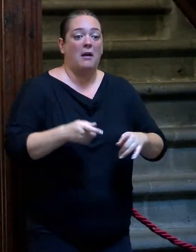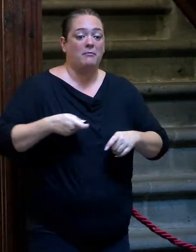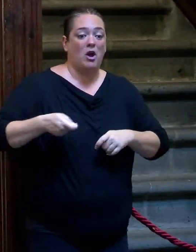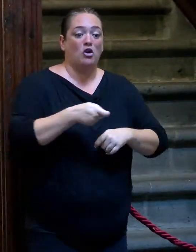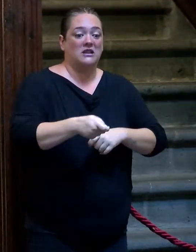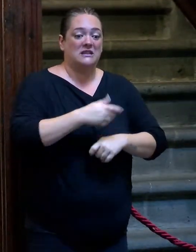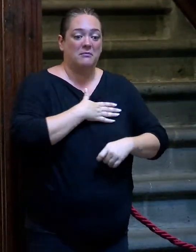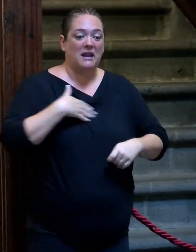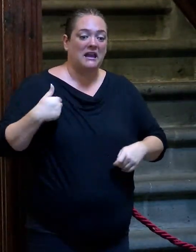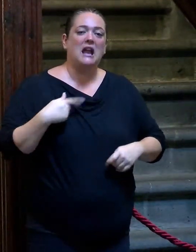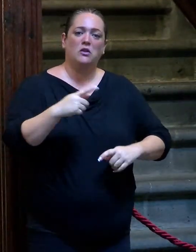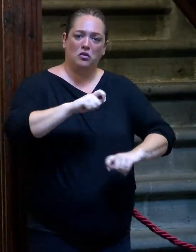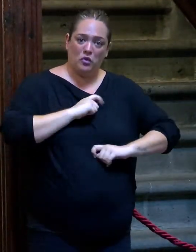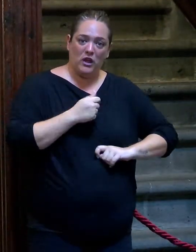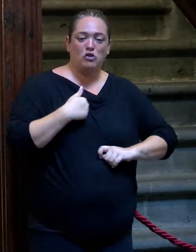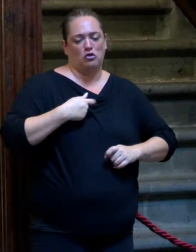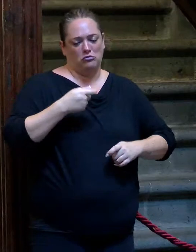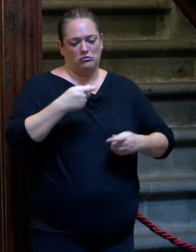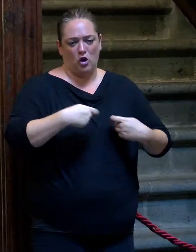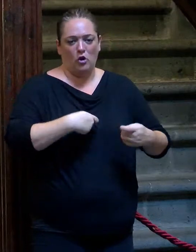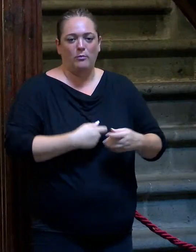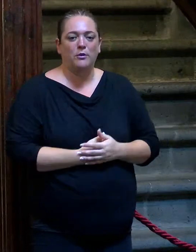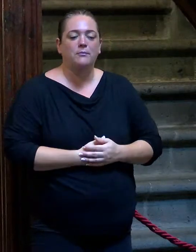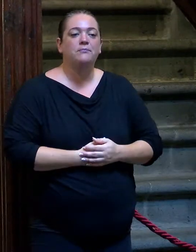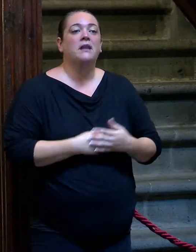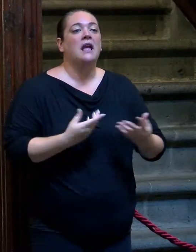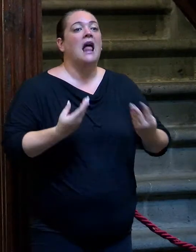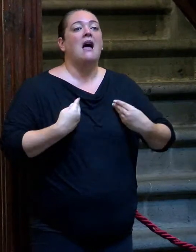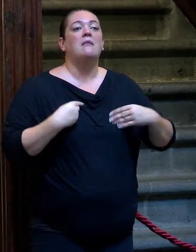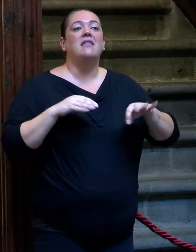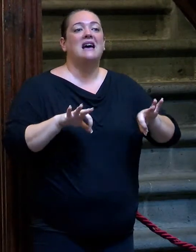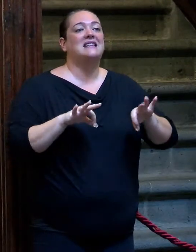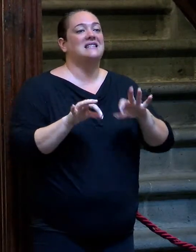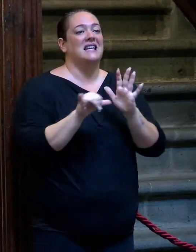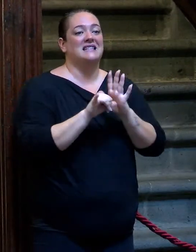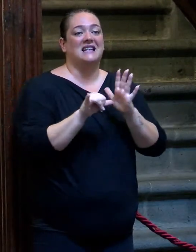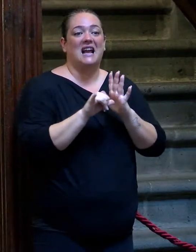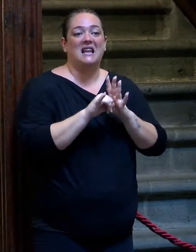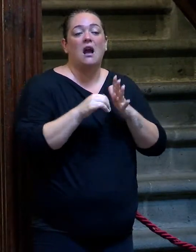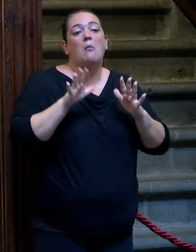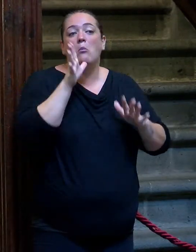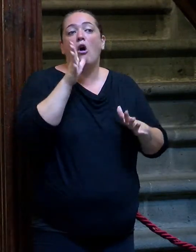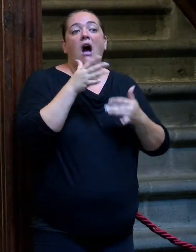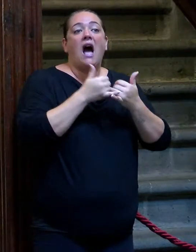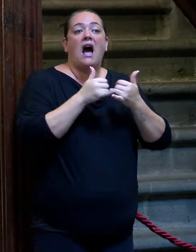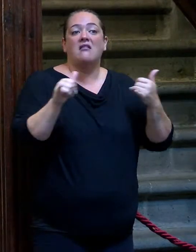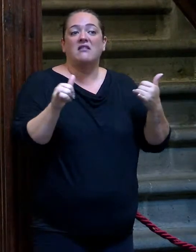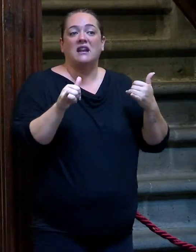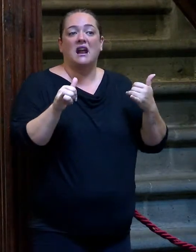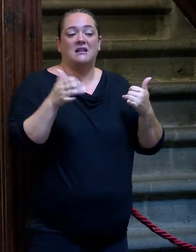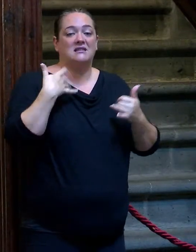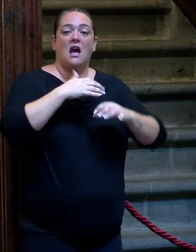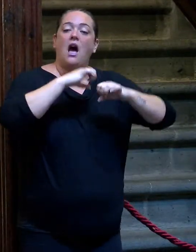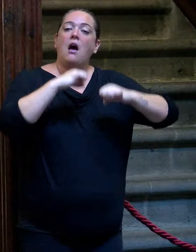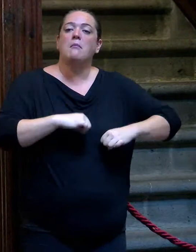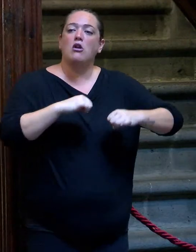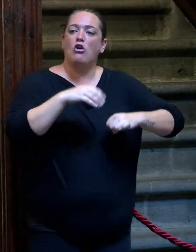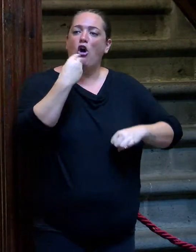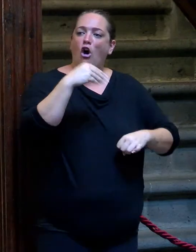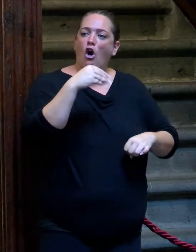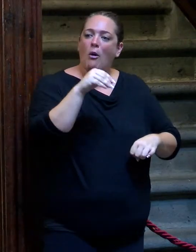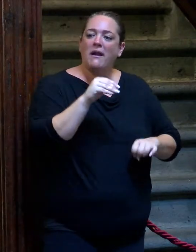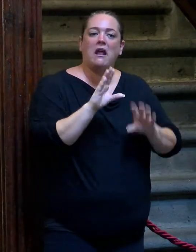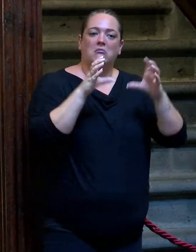a ver si me toca a mí el dinero. Y me parece que la vida es eso, es cercanía. Porque a fin de cuentas, mira, cuando te vas haciendo mayor, de jóvenes en